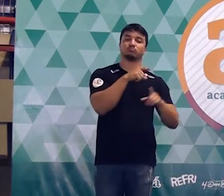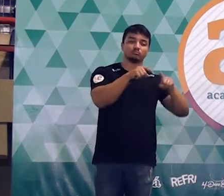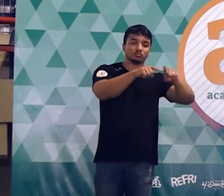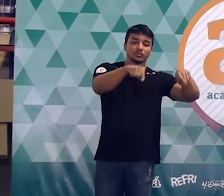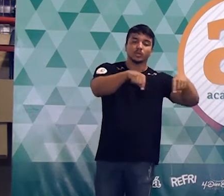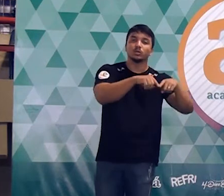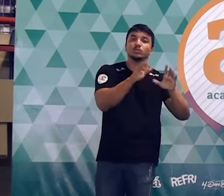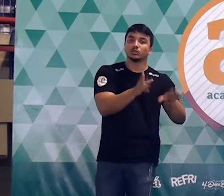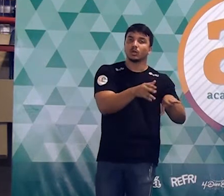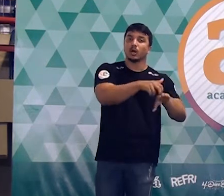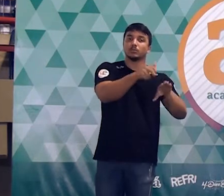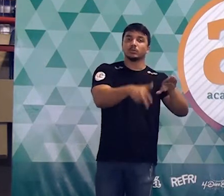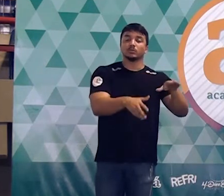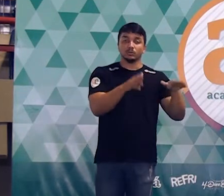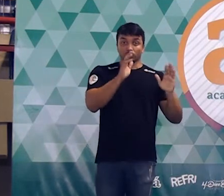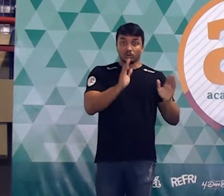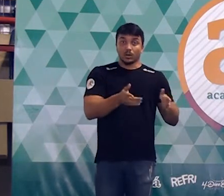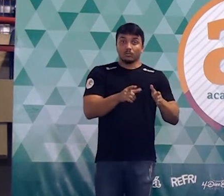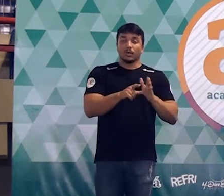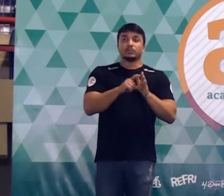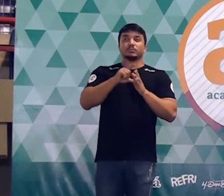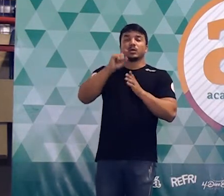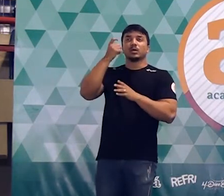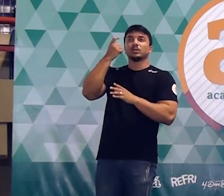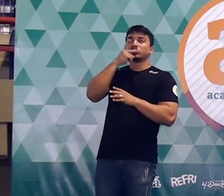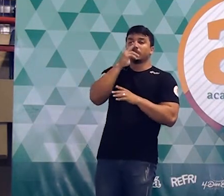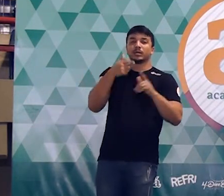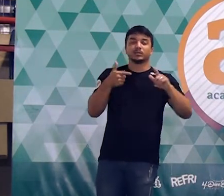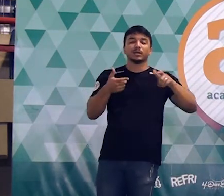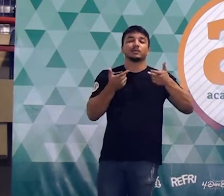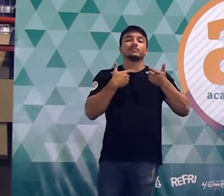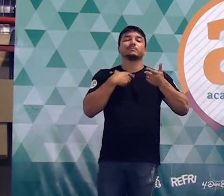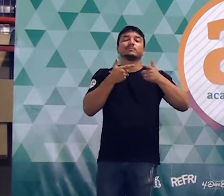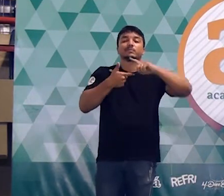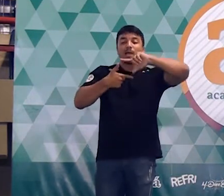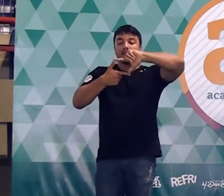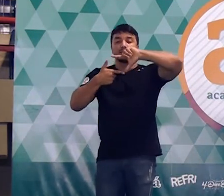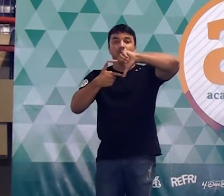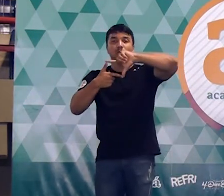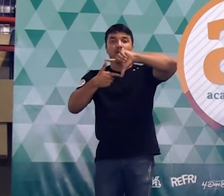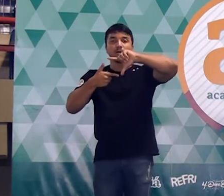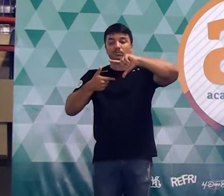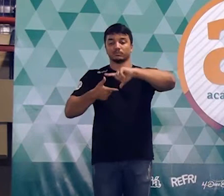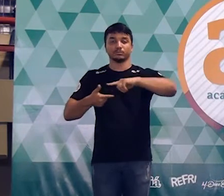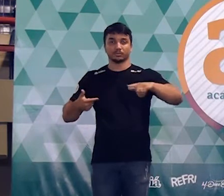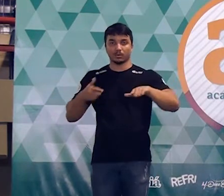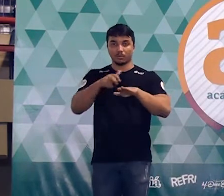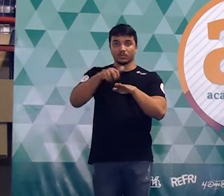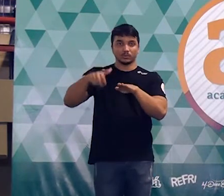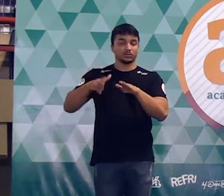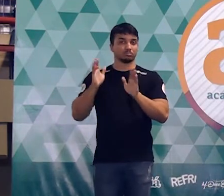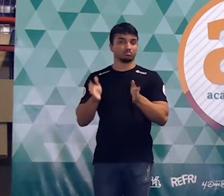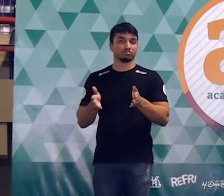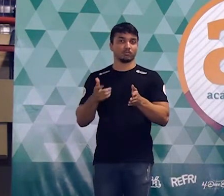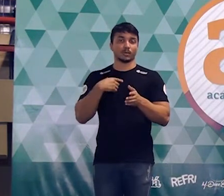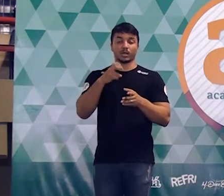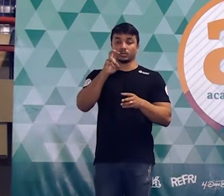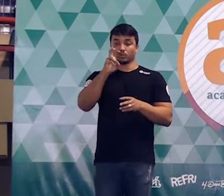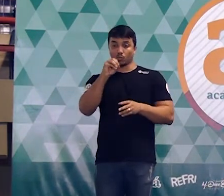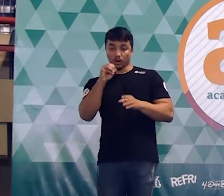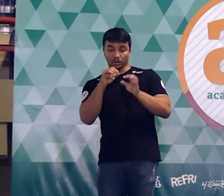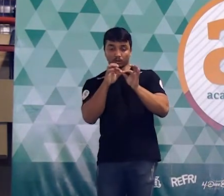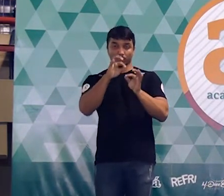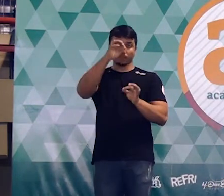uma piscina. Só que a piscina que existia era um formato retangular. Era uma piscina que era 50 por 24. E o